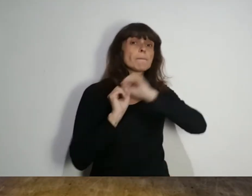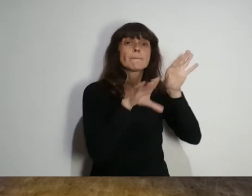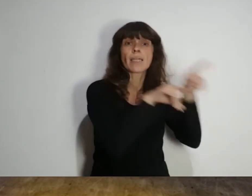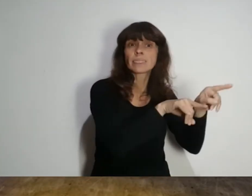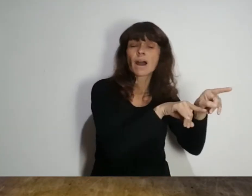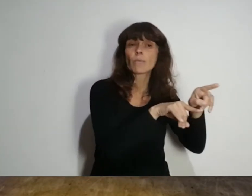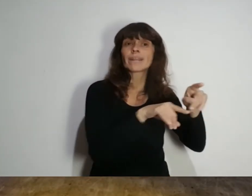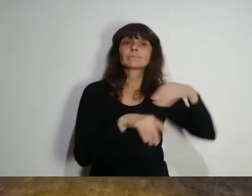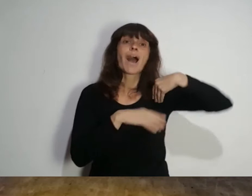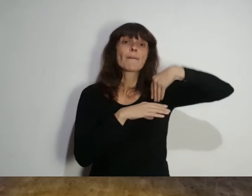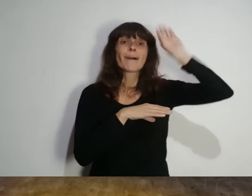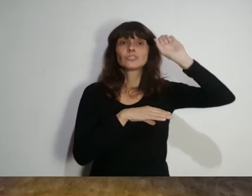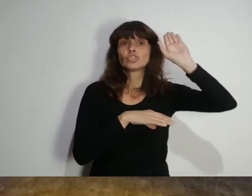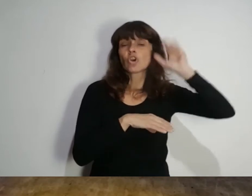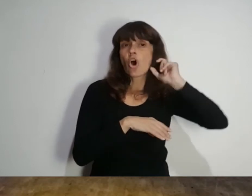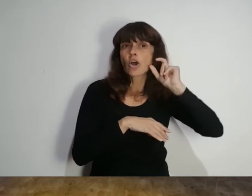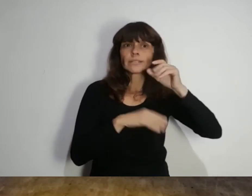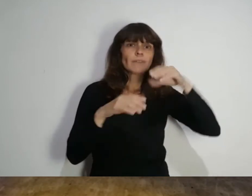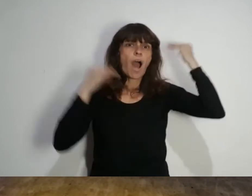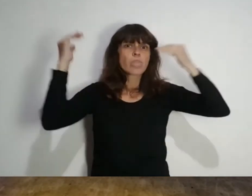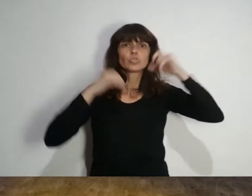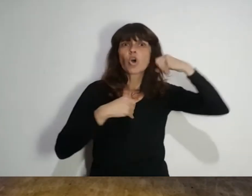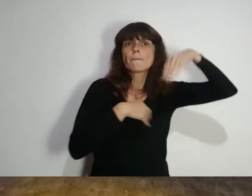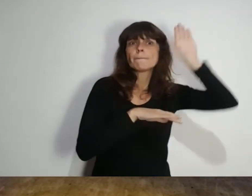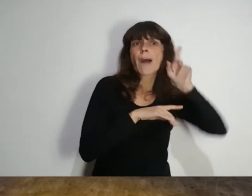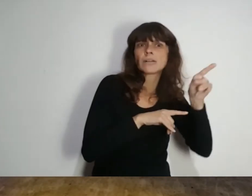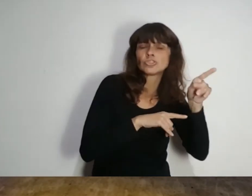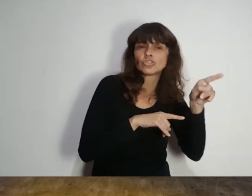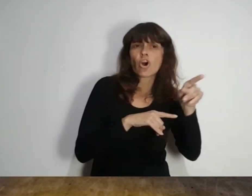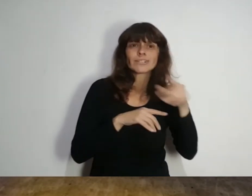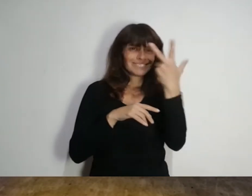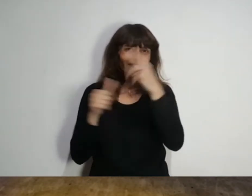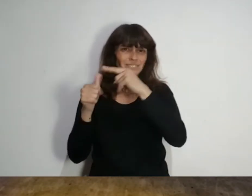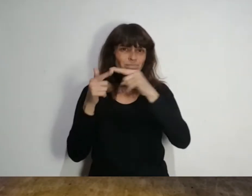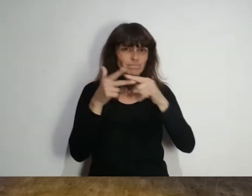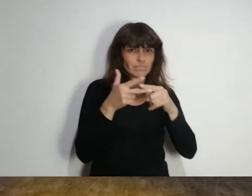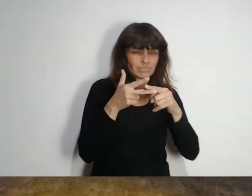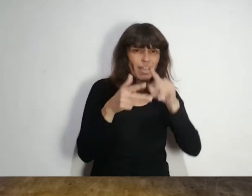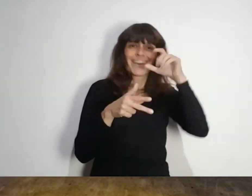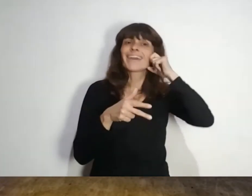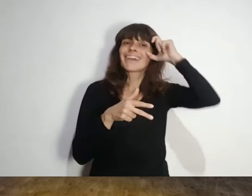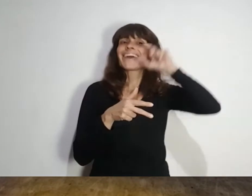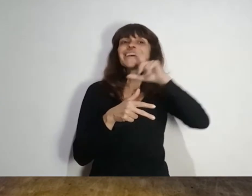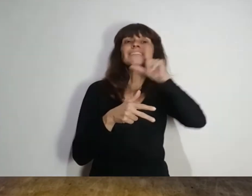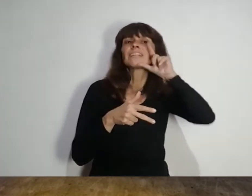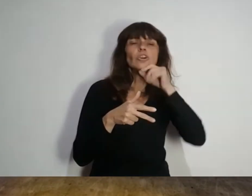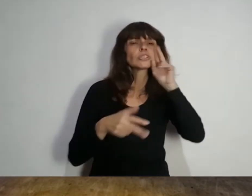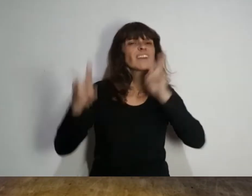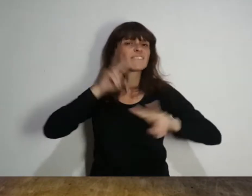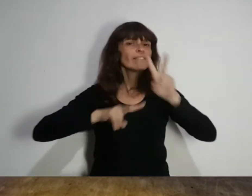a las enviadas para vacunar a los adultos mayores de los geriátricos Renacer 1, 2 y 3 por lo que